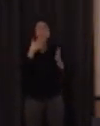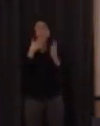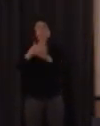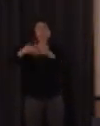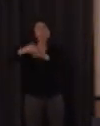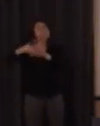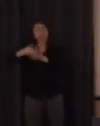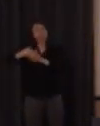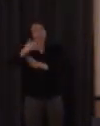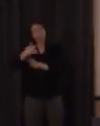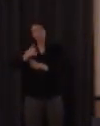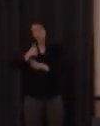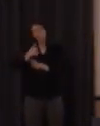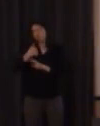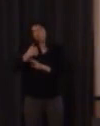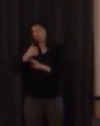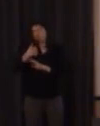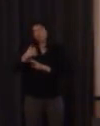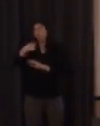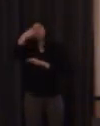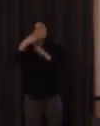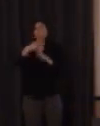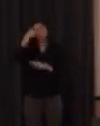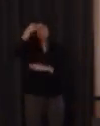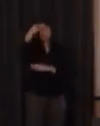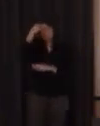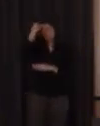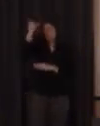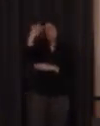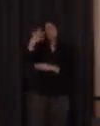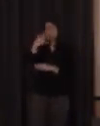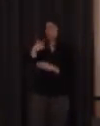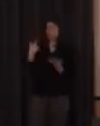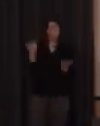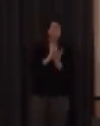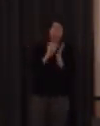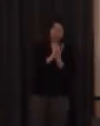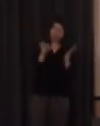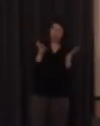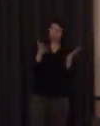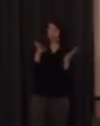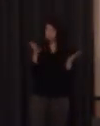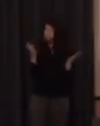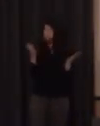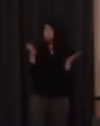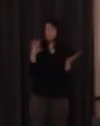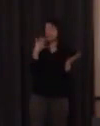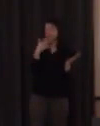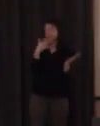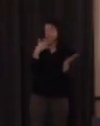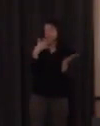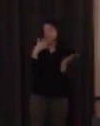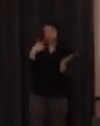lo planteo como directamente como cómo lo escribiría yo si quiero realmente poner pues eso para